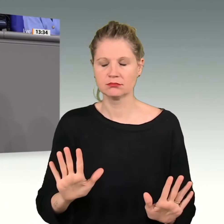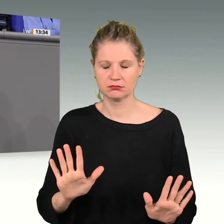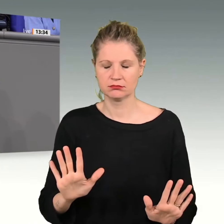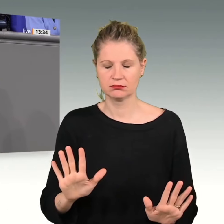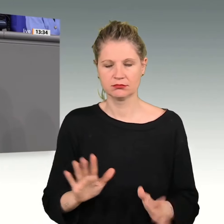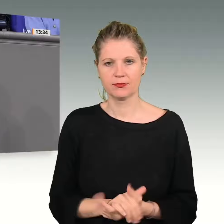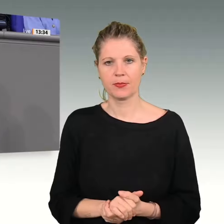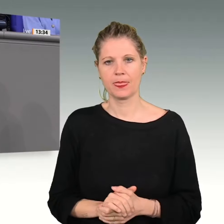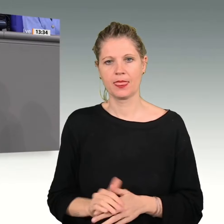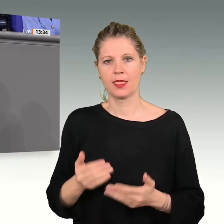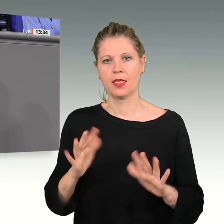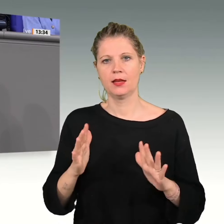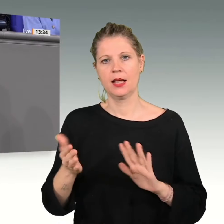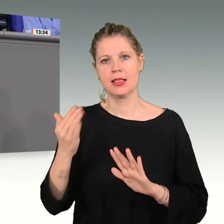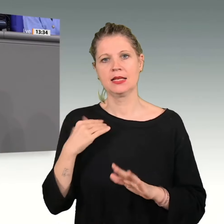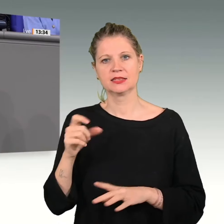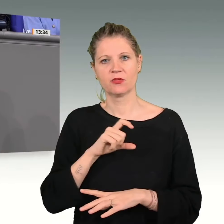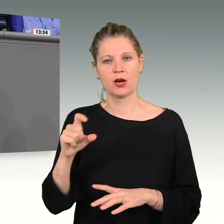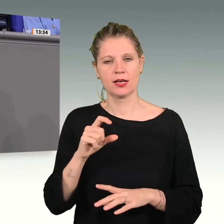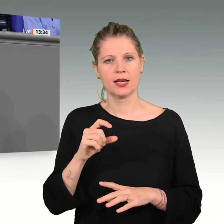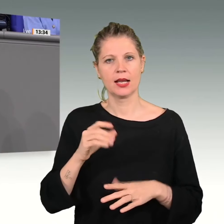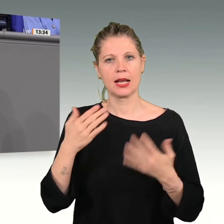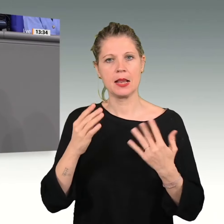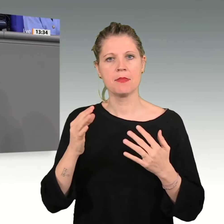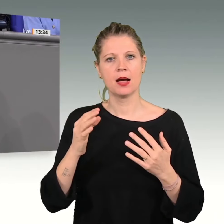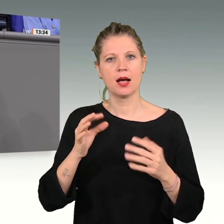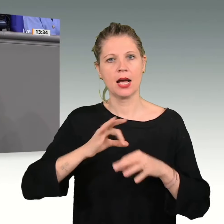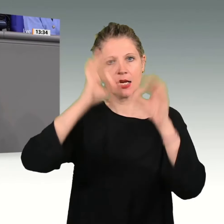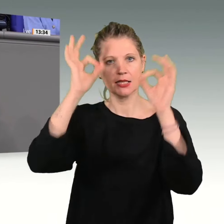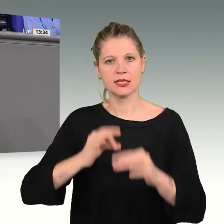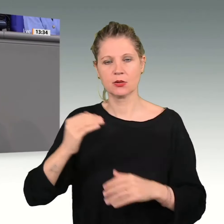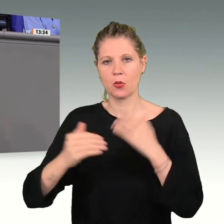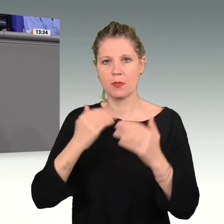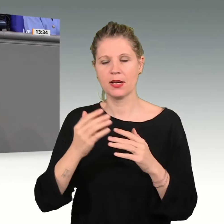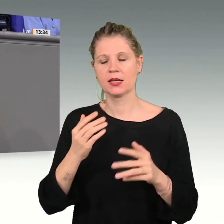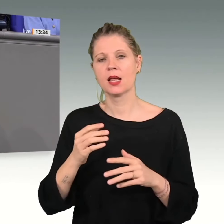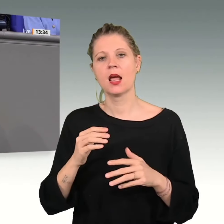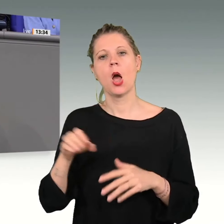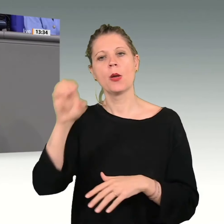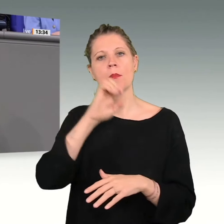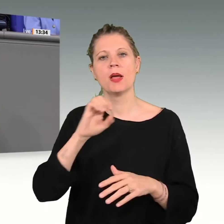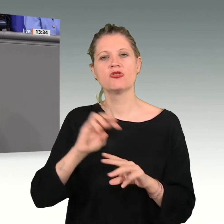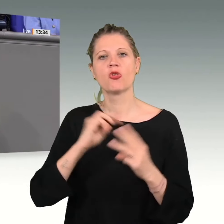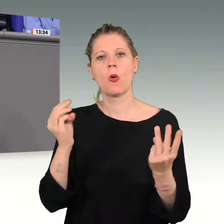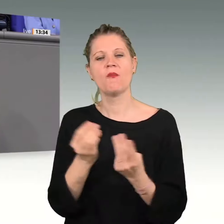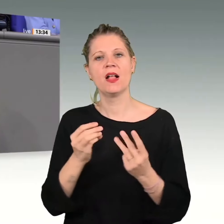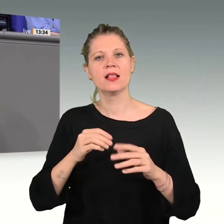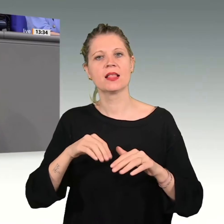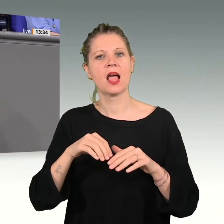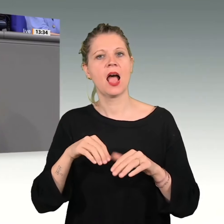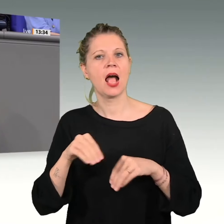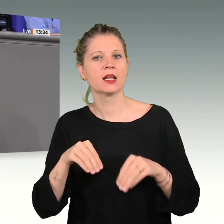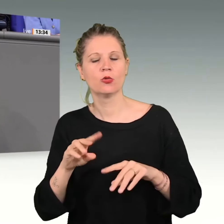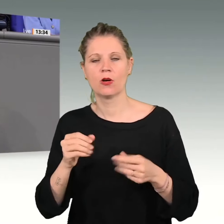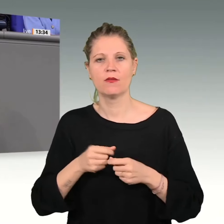Letztes Wochenende ist der Klimarisikobericht der Europäischen Umweltagentur veröffentlicht worden. Aufgrund von verstärkten